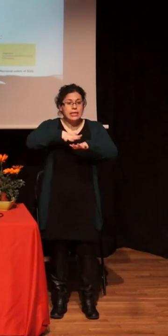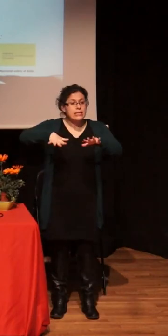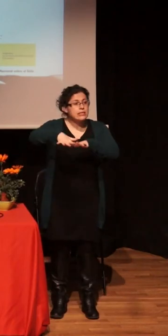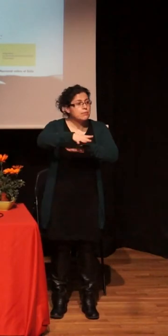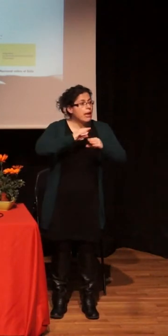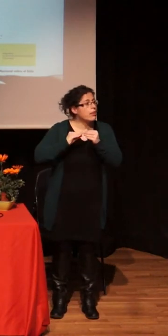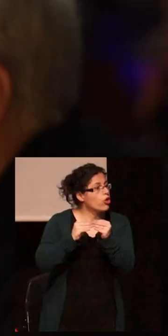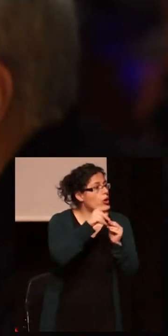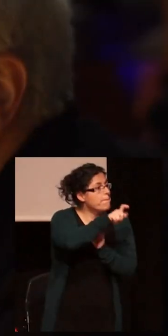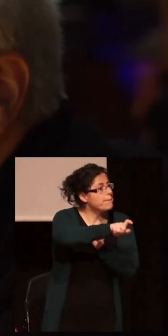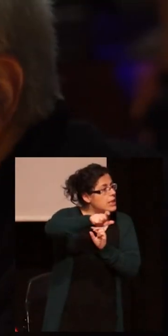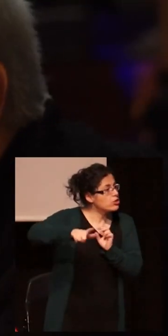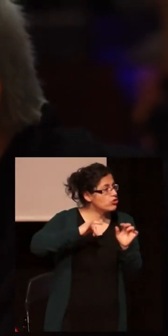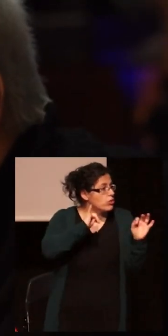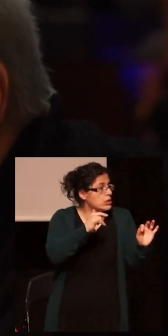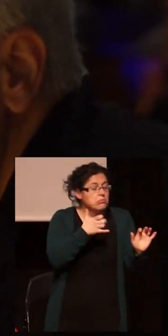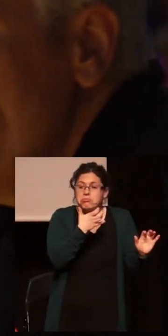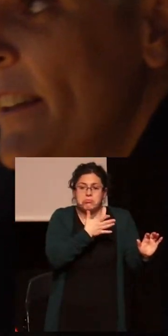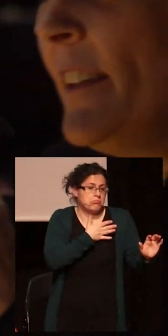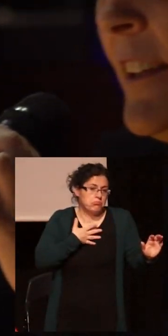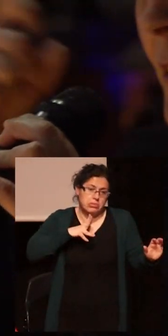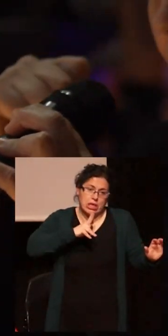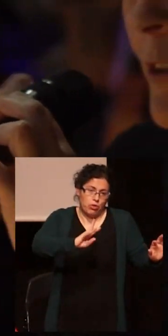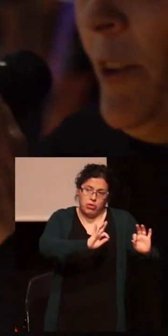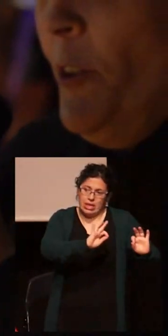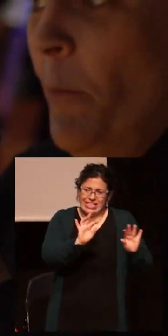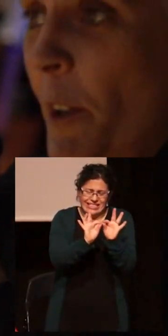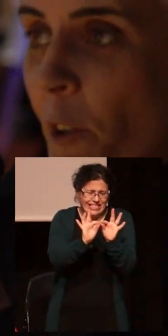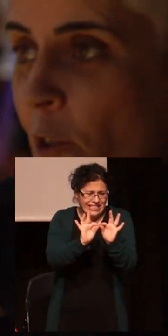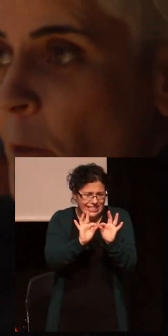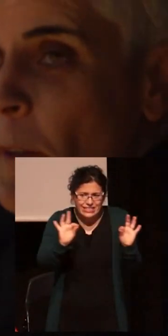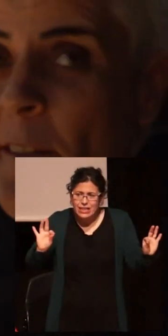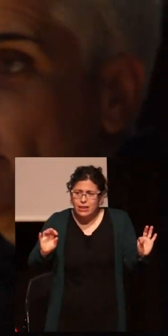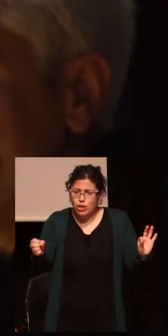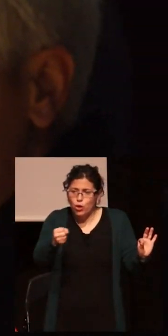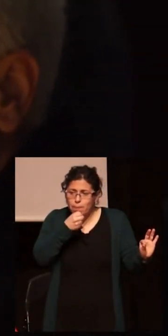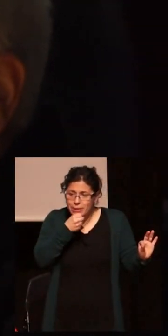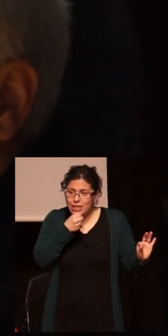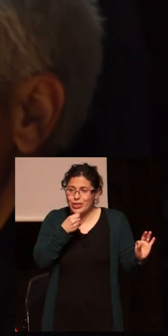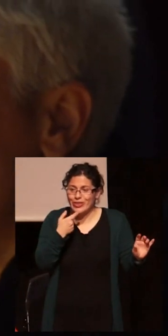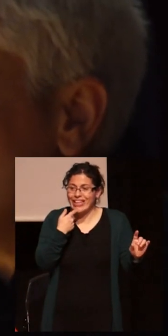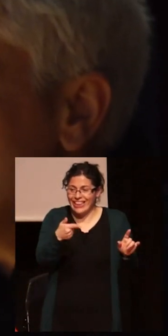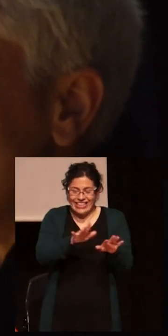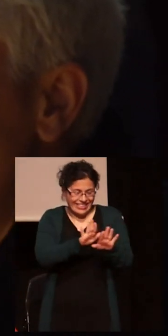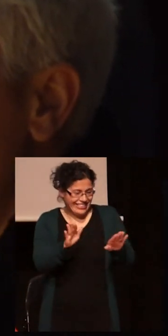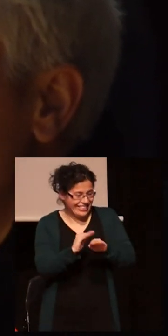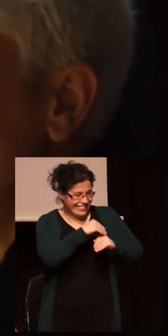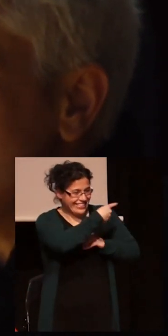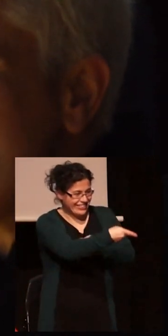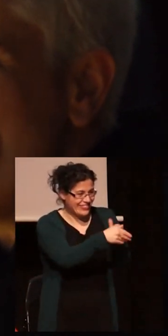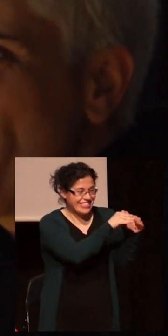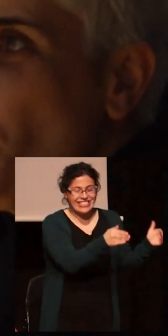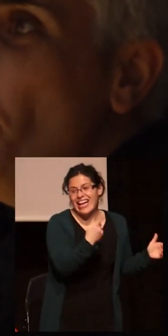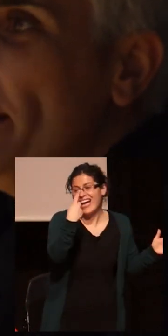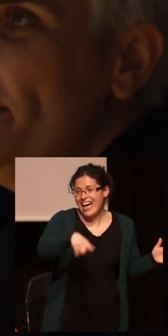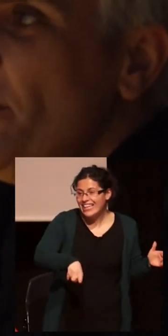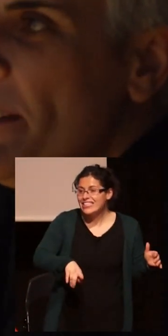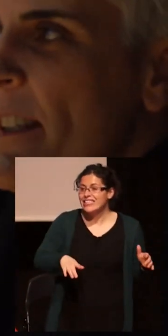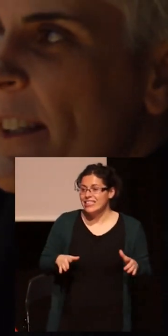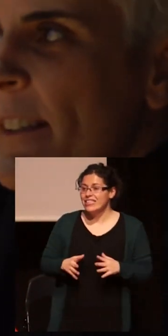personas. Simplemente decir, y he cogido el micro no solo para decir que tenemos otra mesa y luego tenemos espacio compartido, que vais a estar